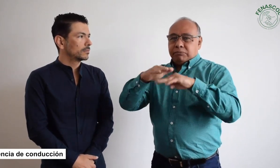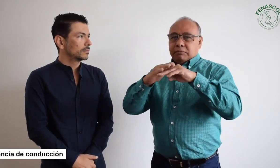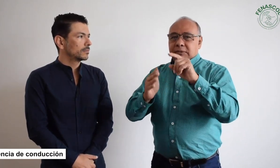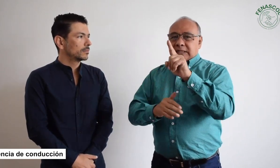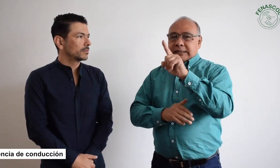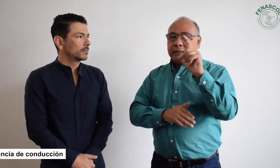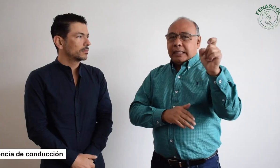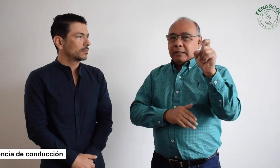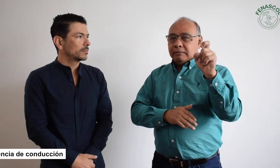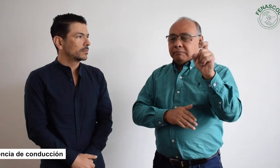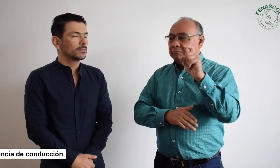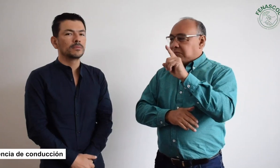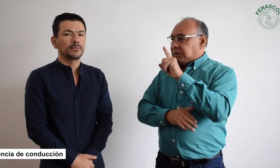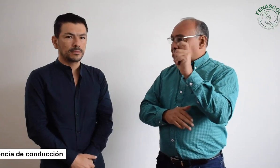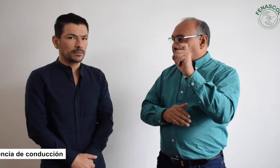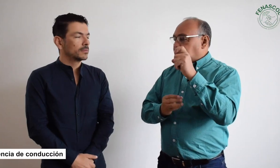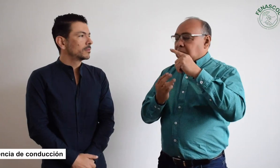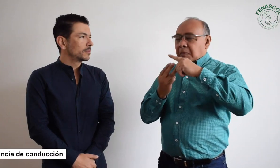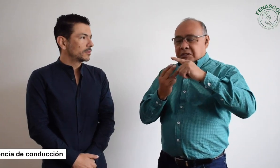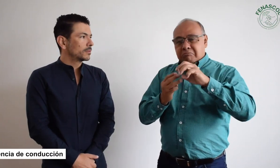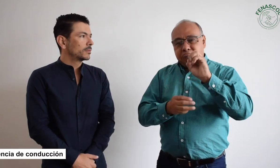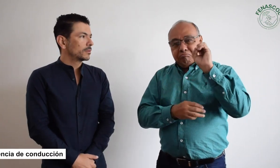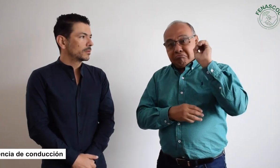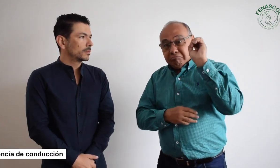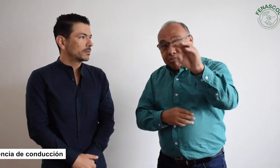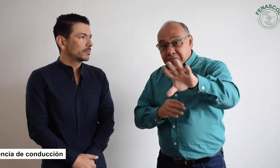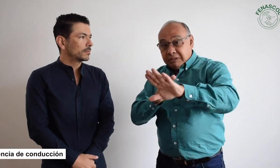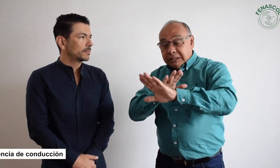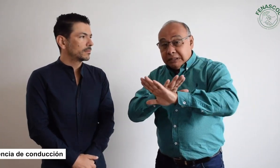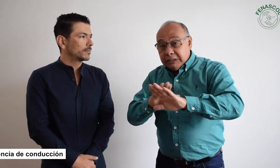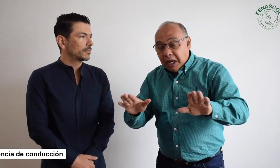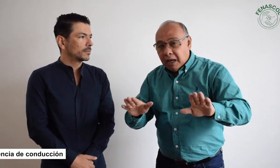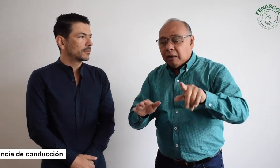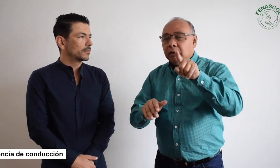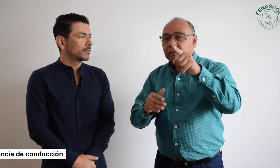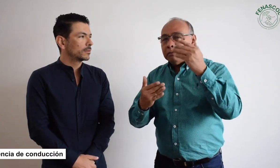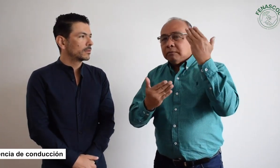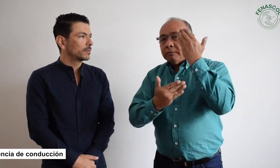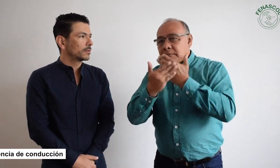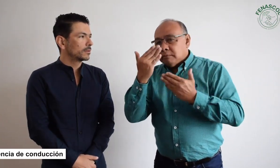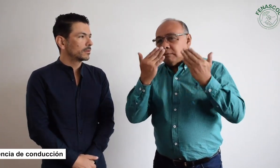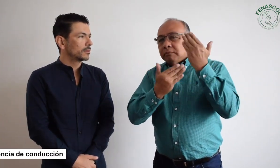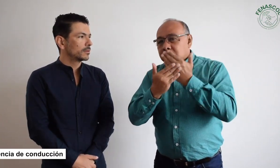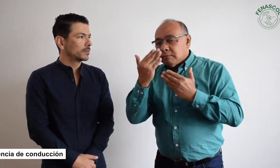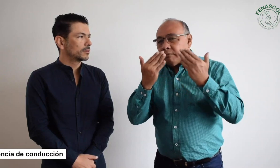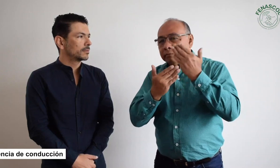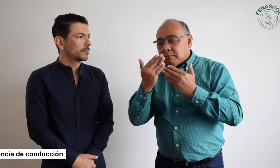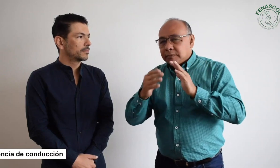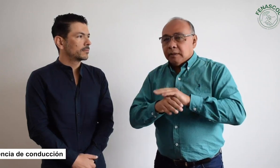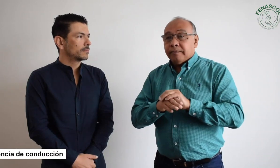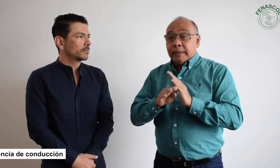entregar, sino que enviamos 100 licencias. Desde allí harían el análisis respectivo.